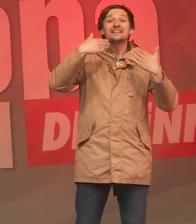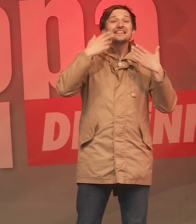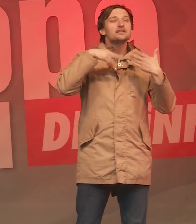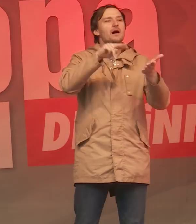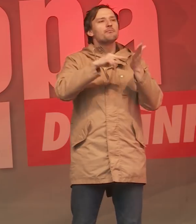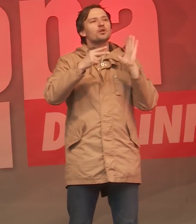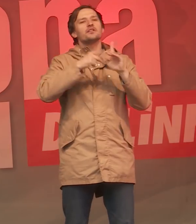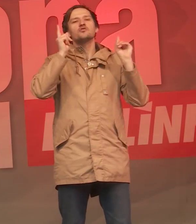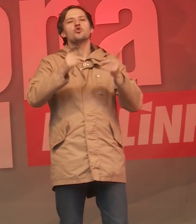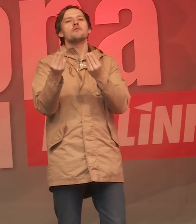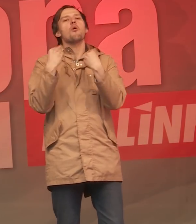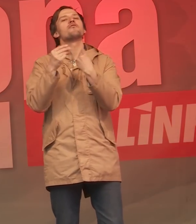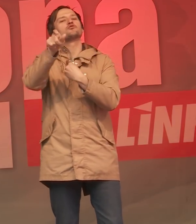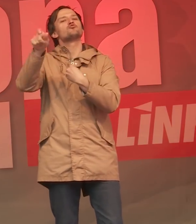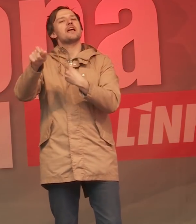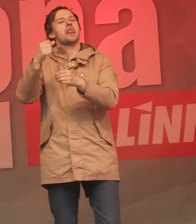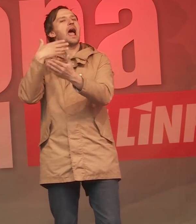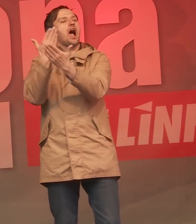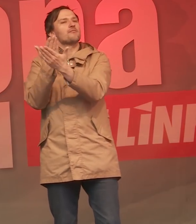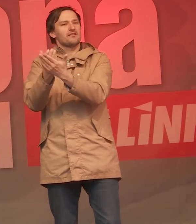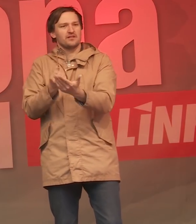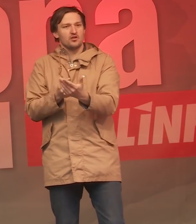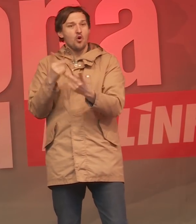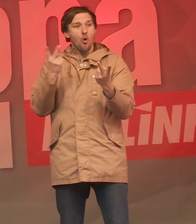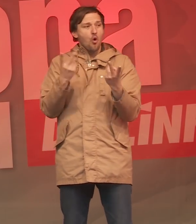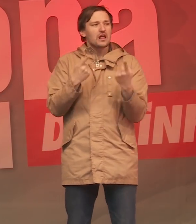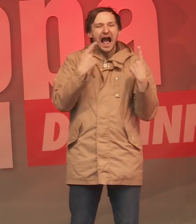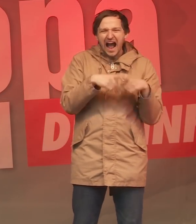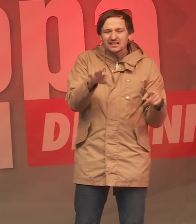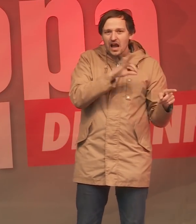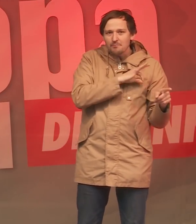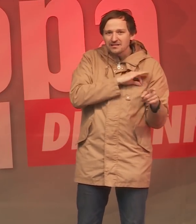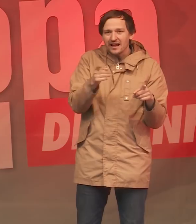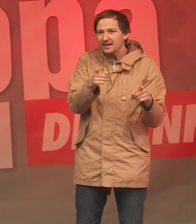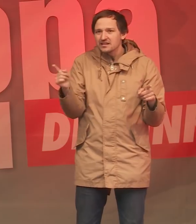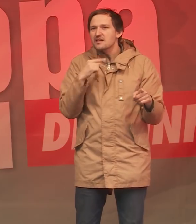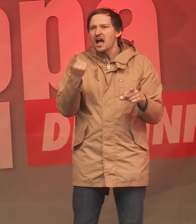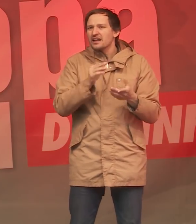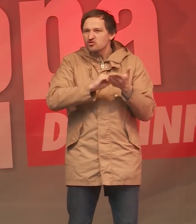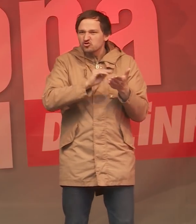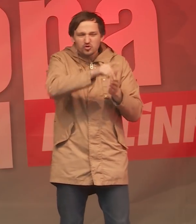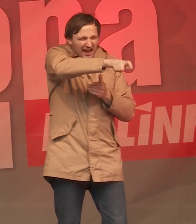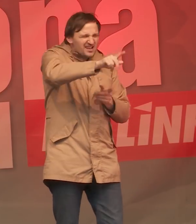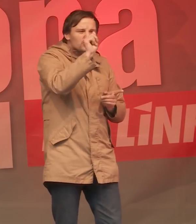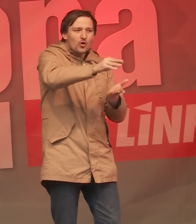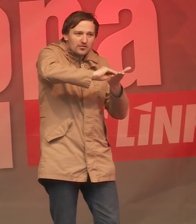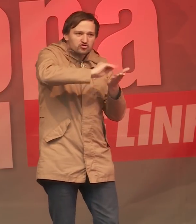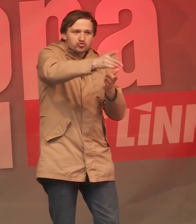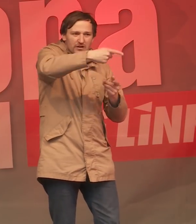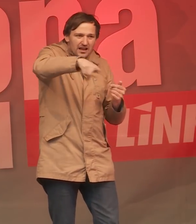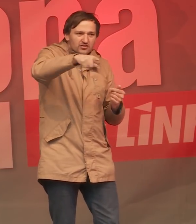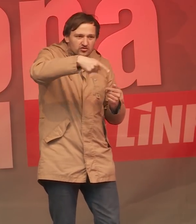die Aufgabe von Professionellen wäre. Oder an jene Parteien, die sagen, die Schülerinnen und Schüler sollten in die Schule gehen und ihre